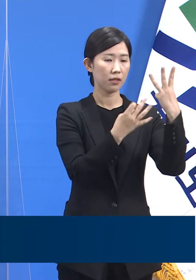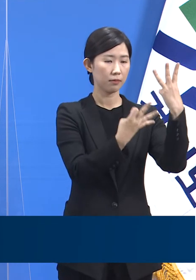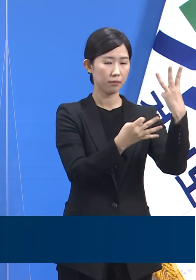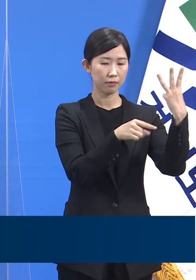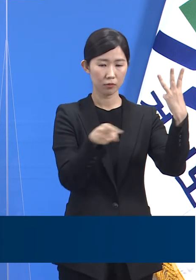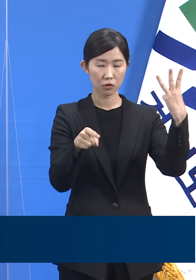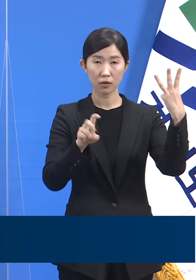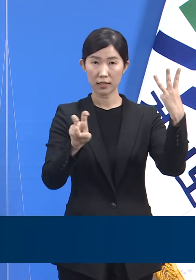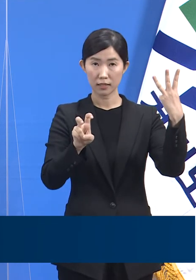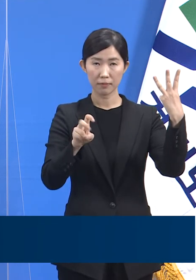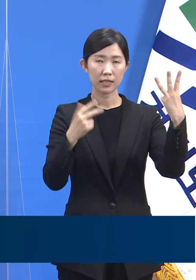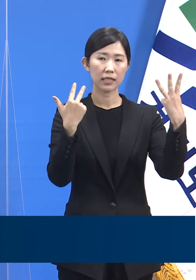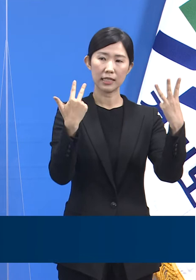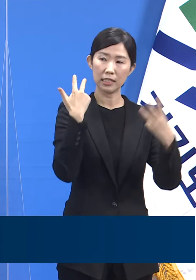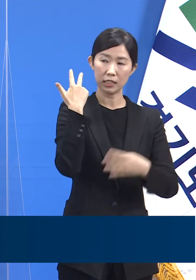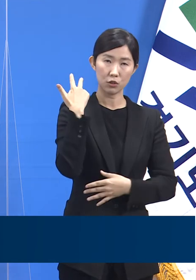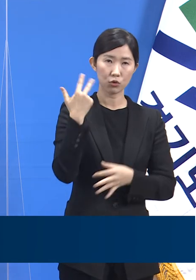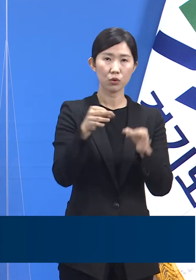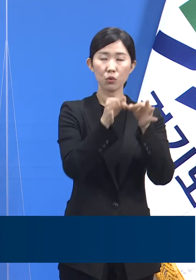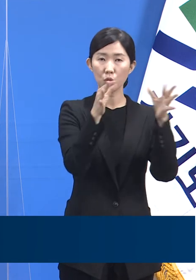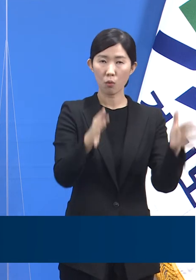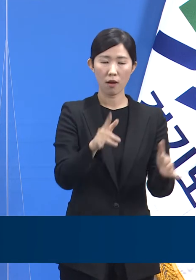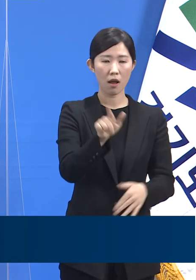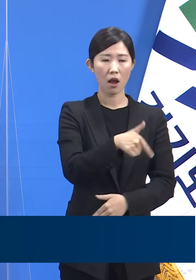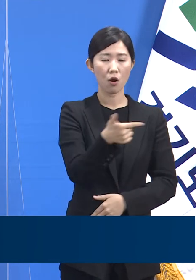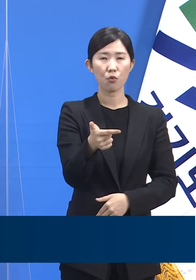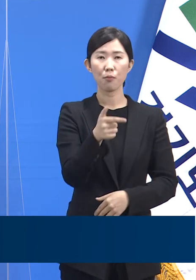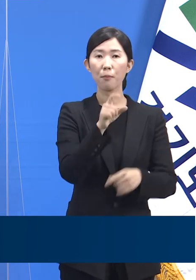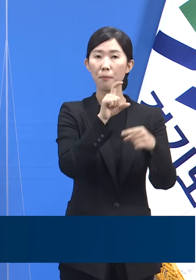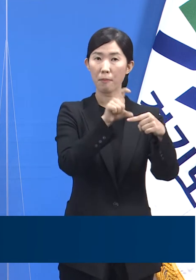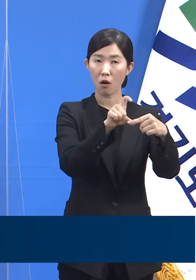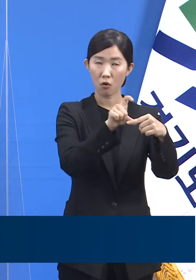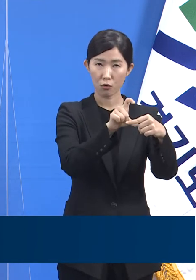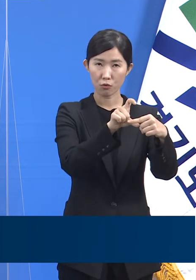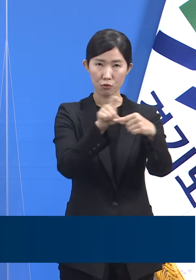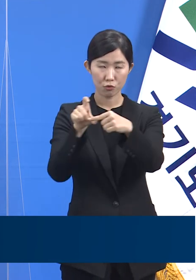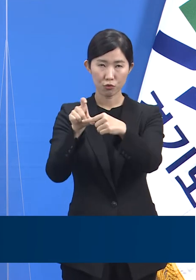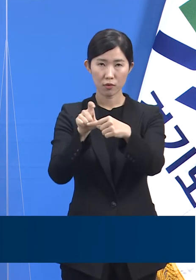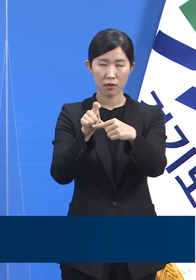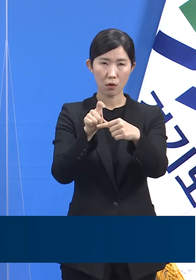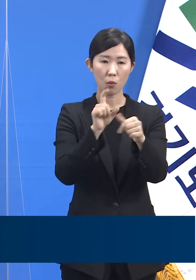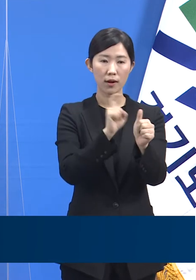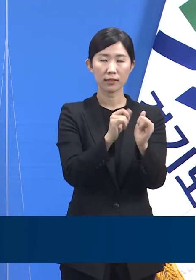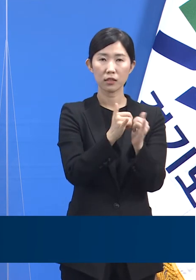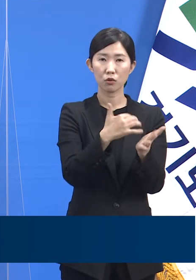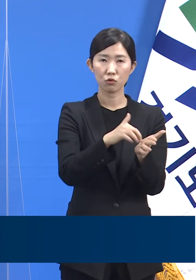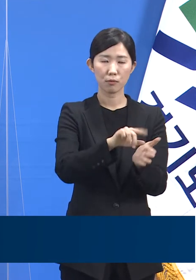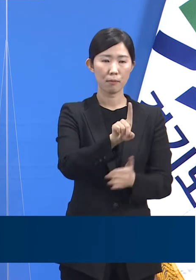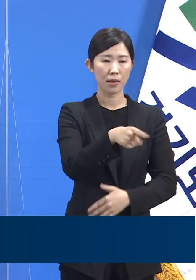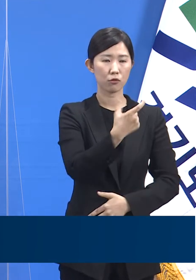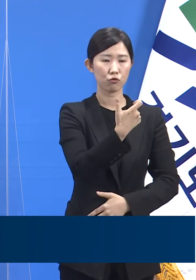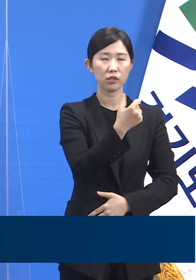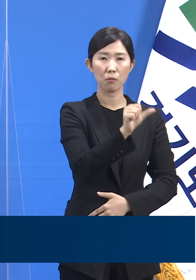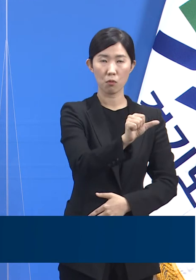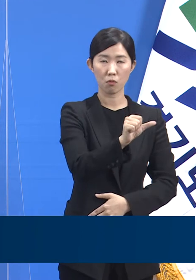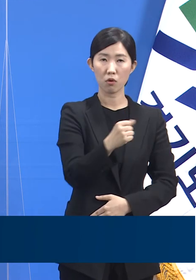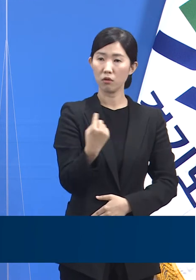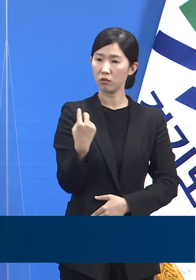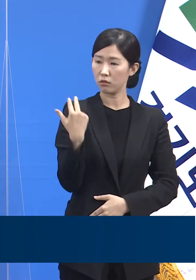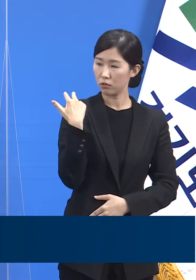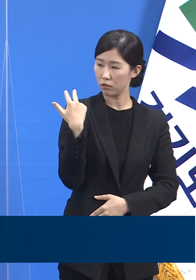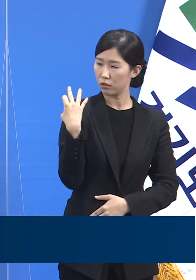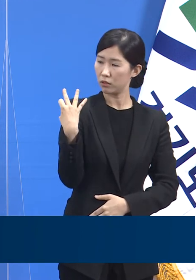20일까지 일주일간 일평균 확진자는 165명으로 전주 177명 대비